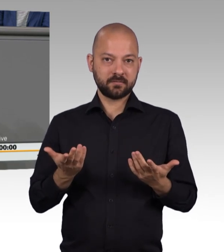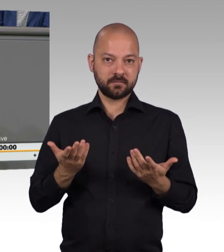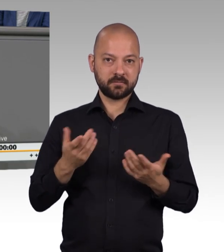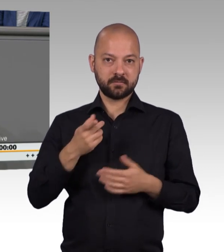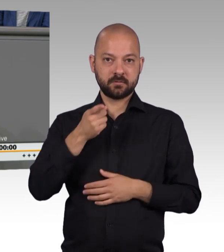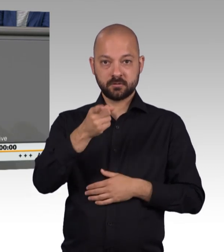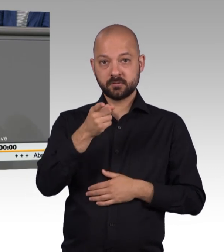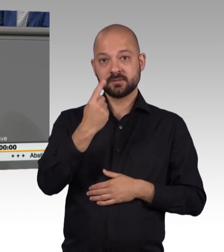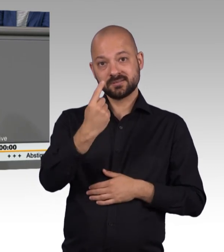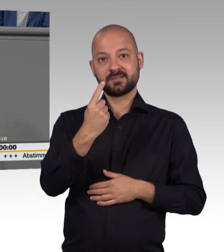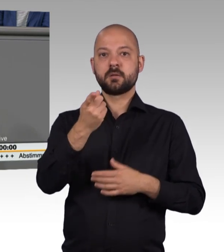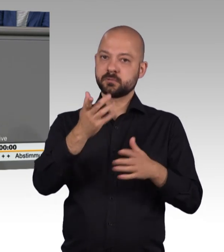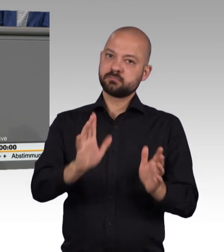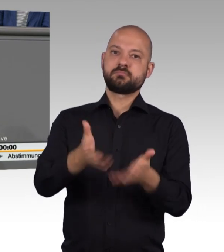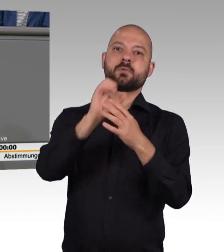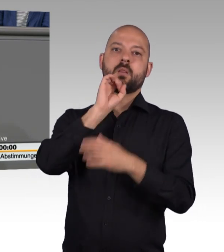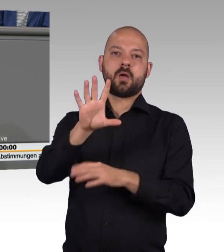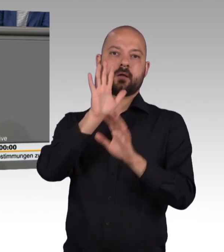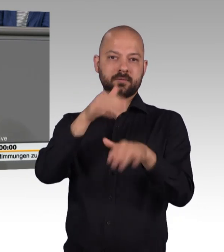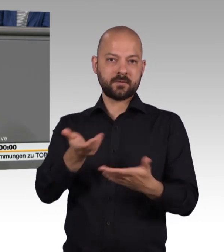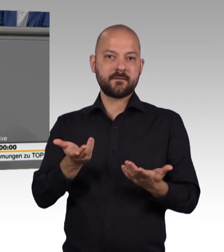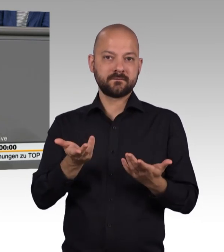Dritten in aller Bescheidenheit die SPD.